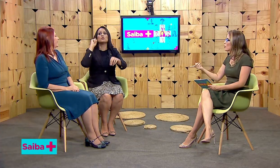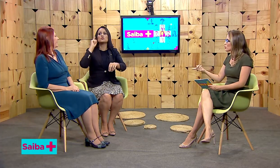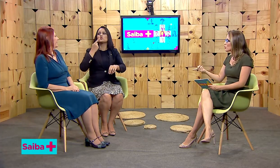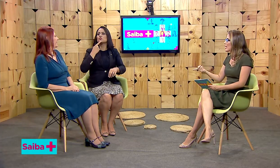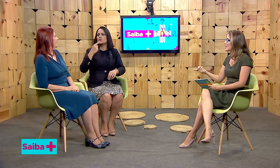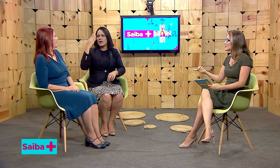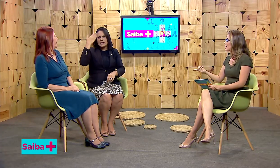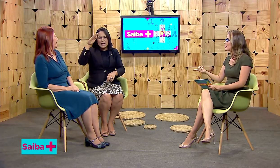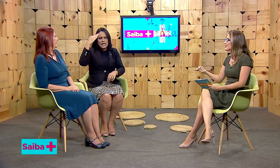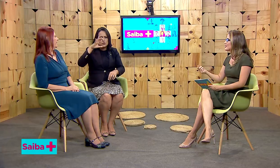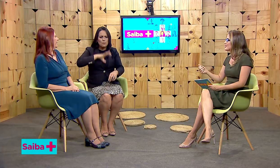o português, né?